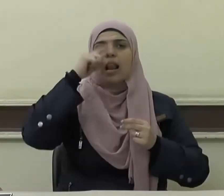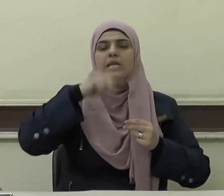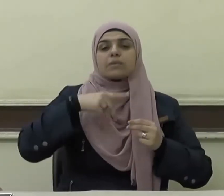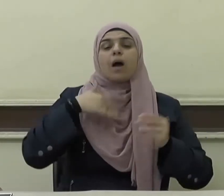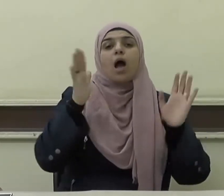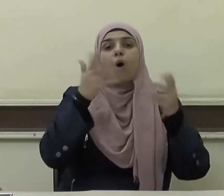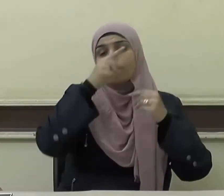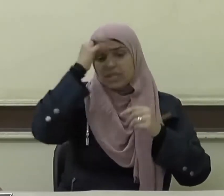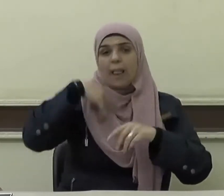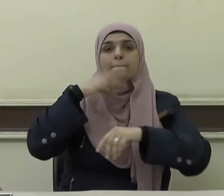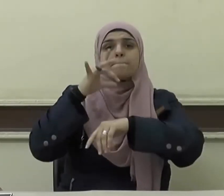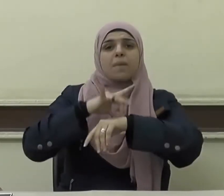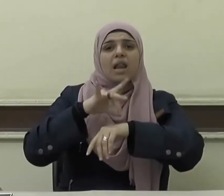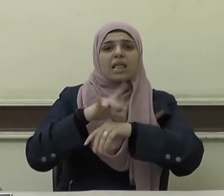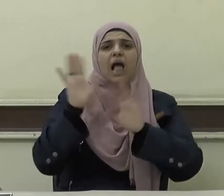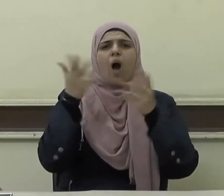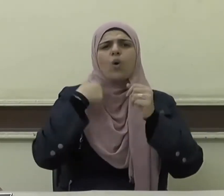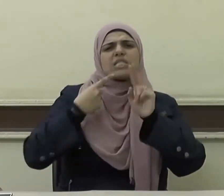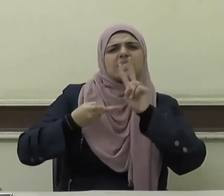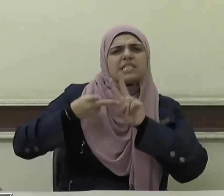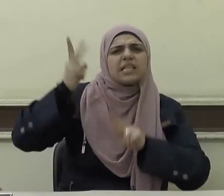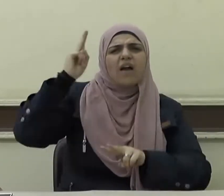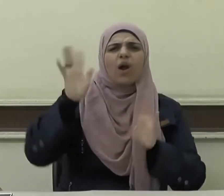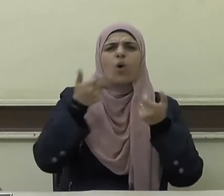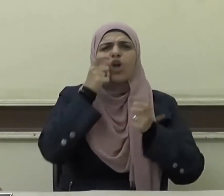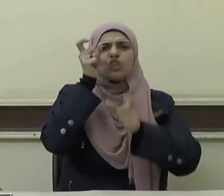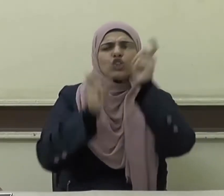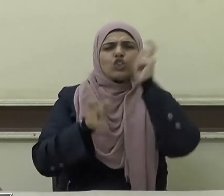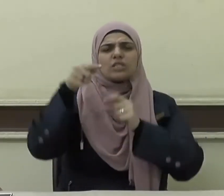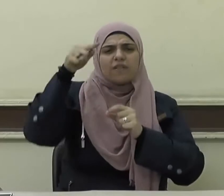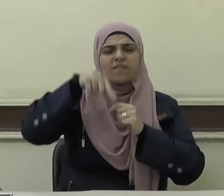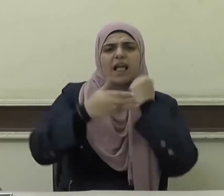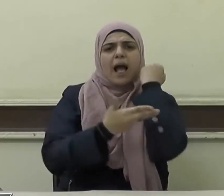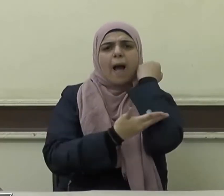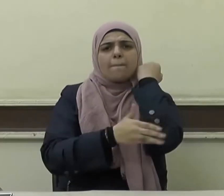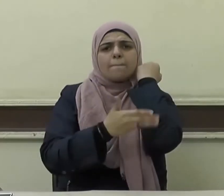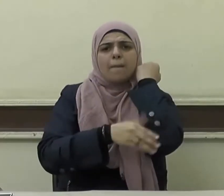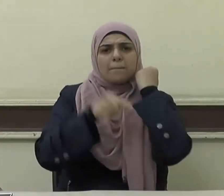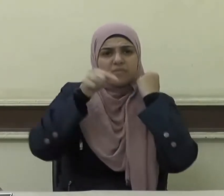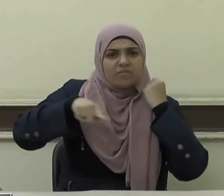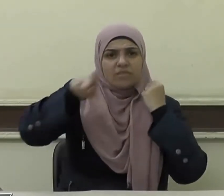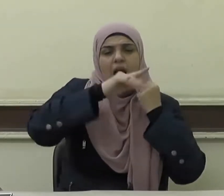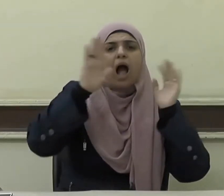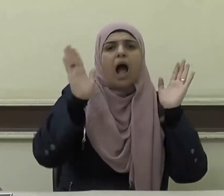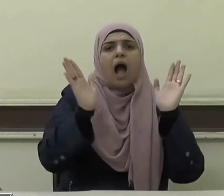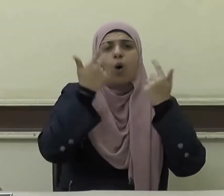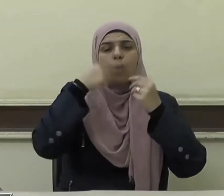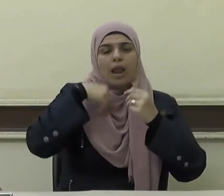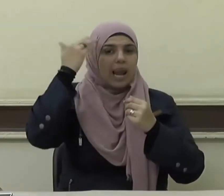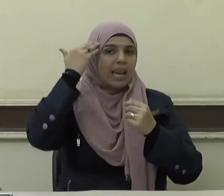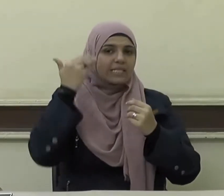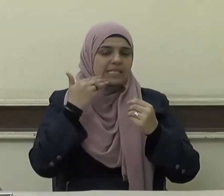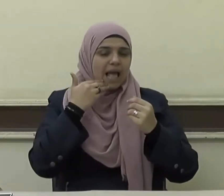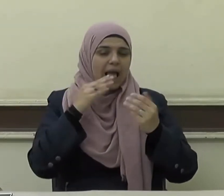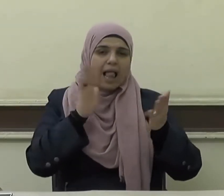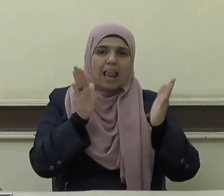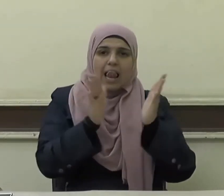مرضى أو على سفر أو جاحد منكم من الغائط أو لامستم النساء